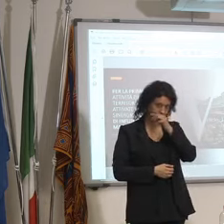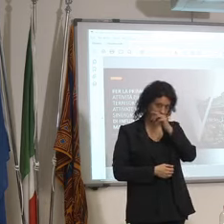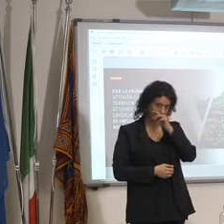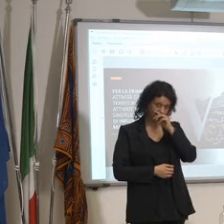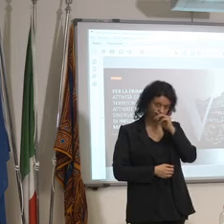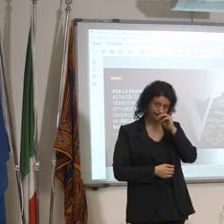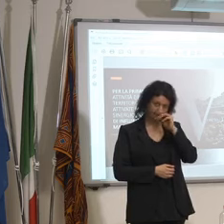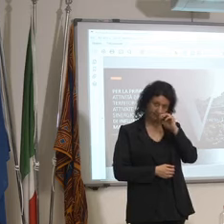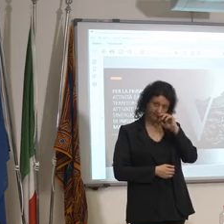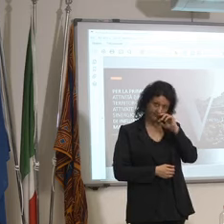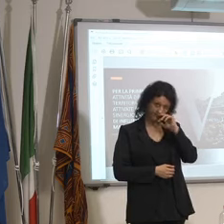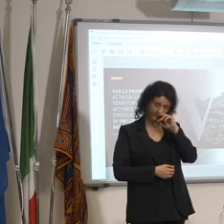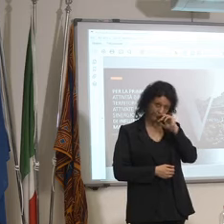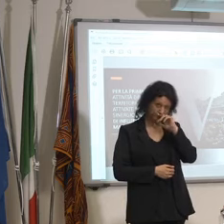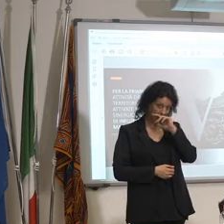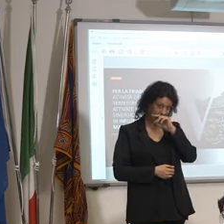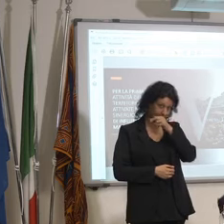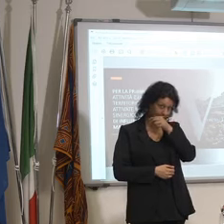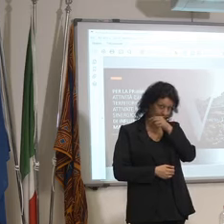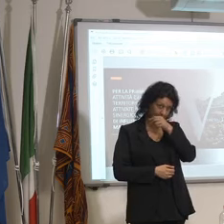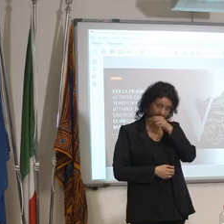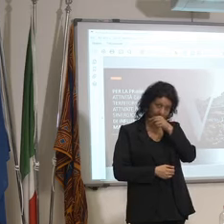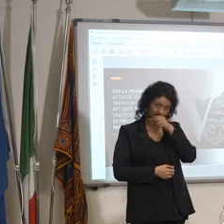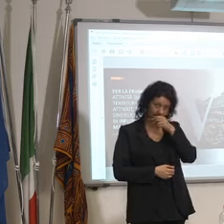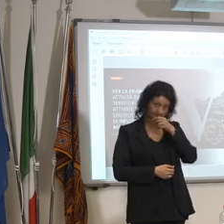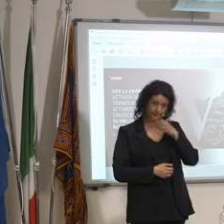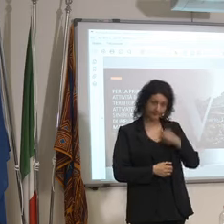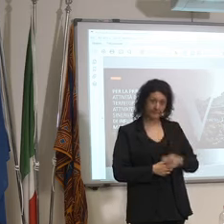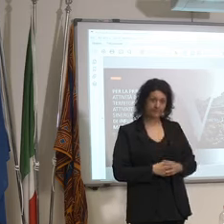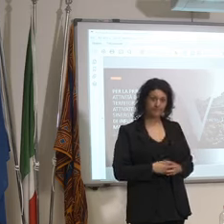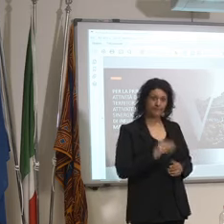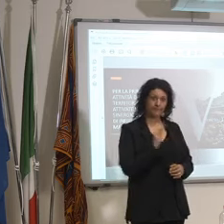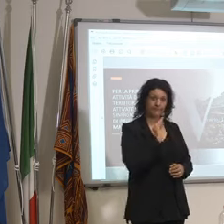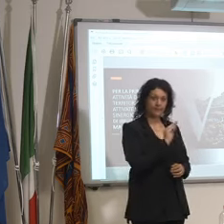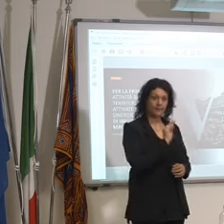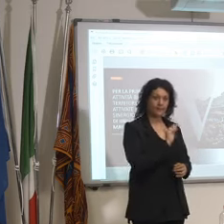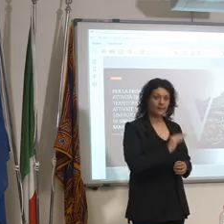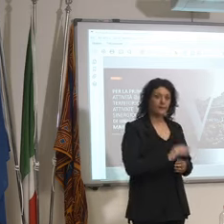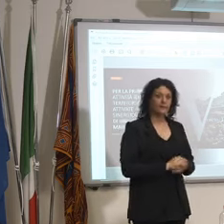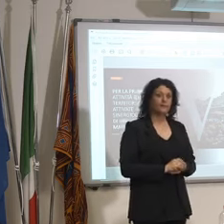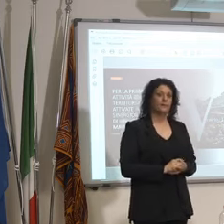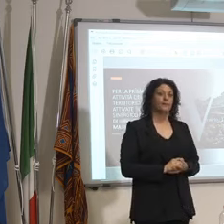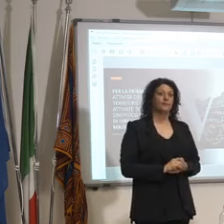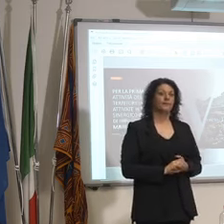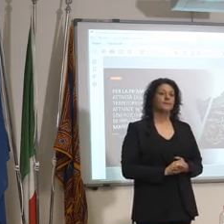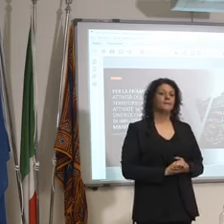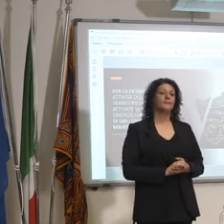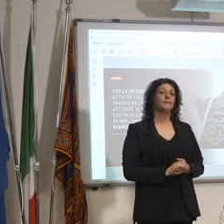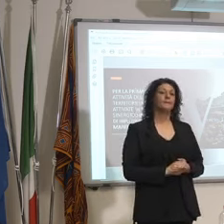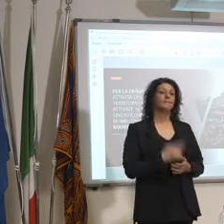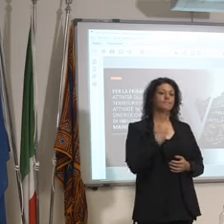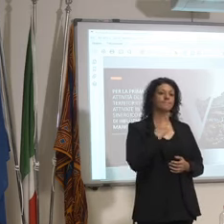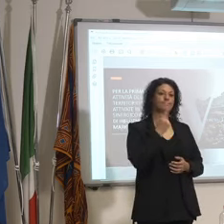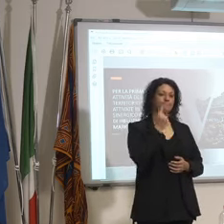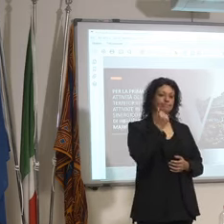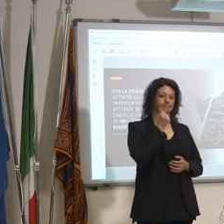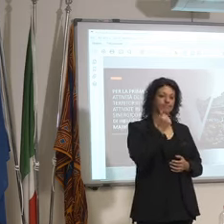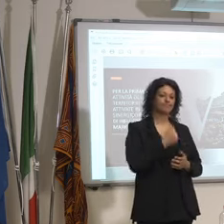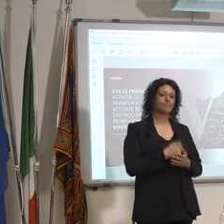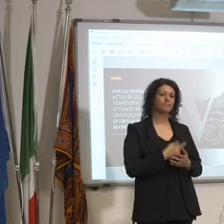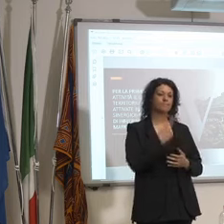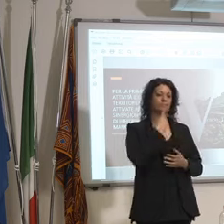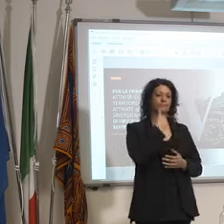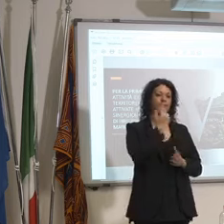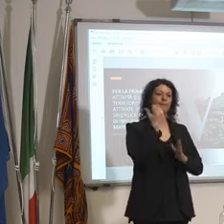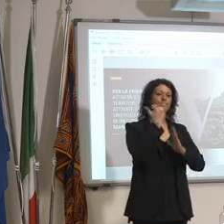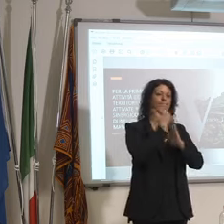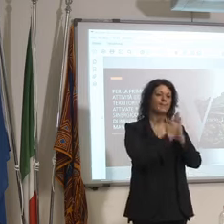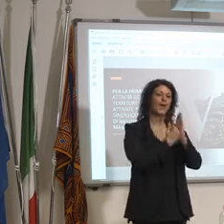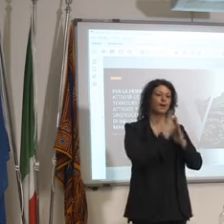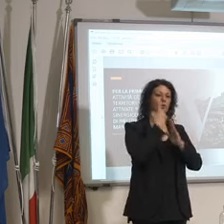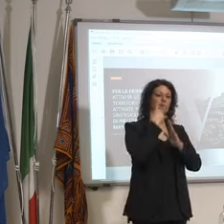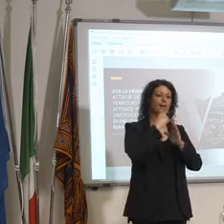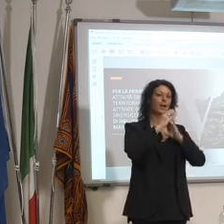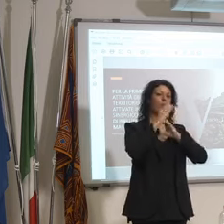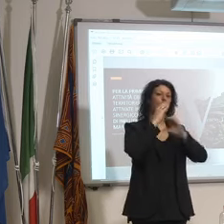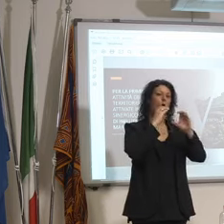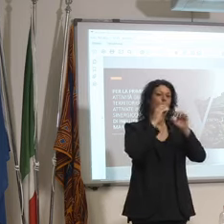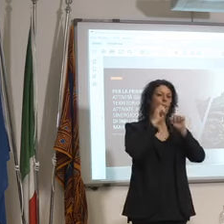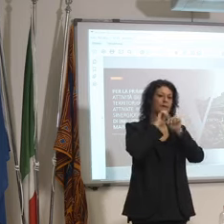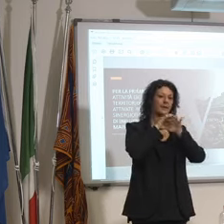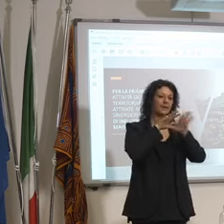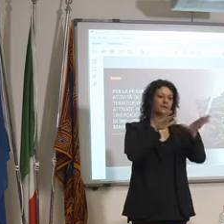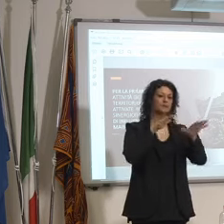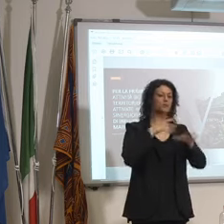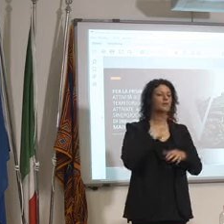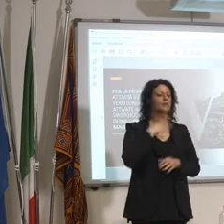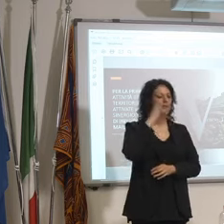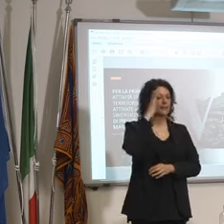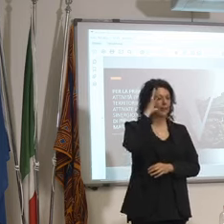Sì allora qualche domanda rapidissima soldi abbiamo parlato del piano di comunicazione volevo capire quante risorse vengono